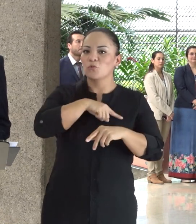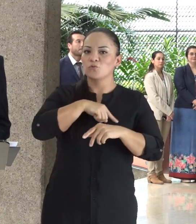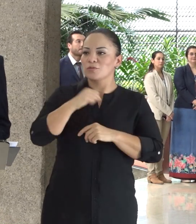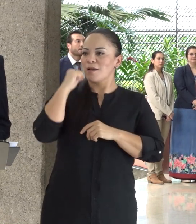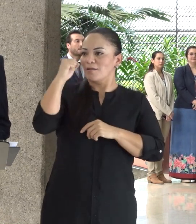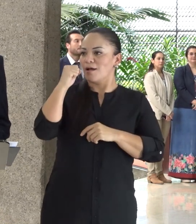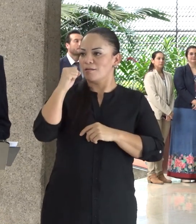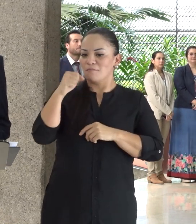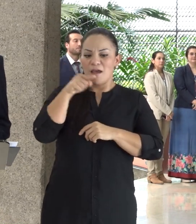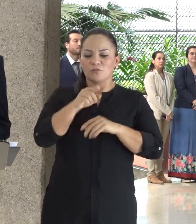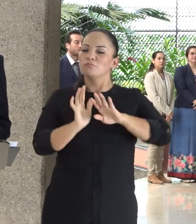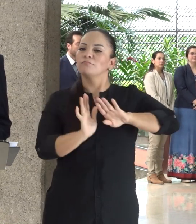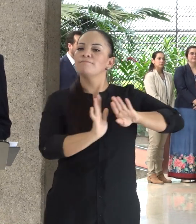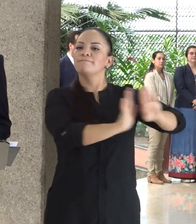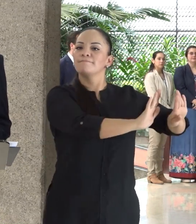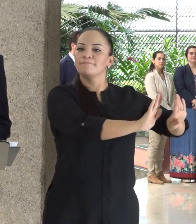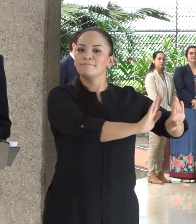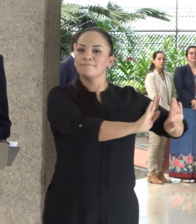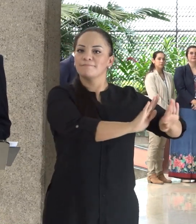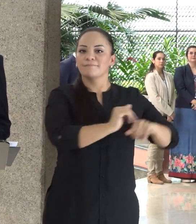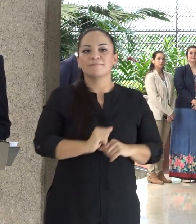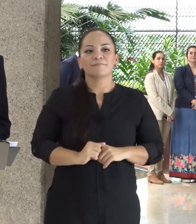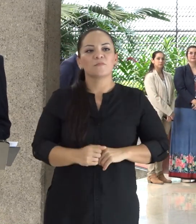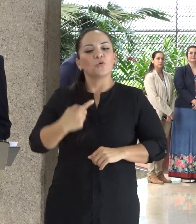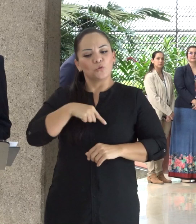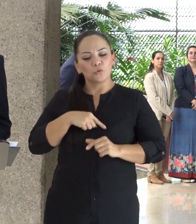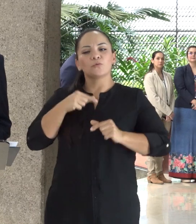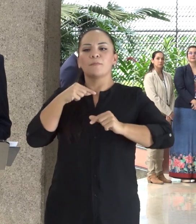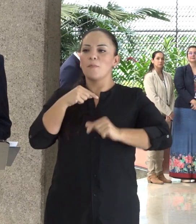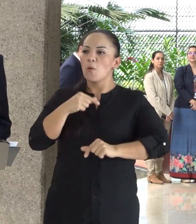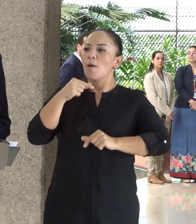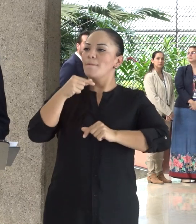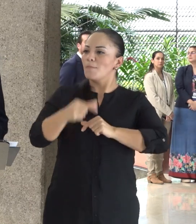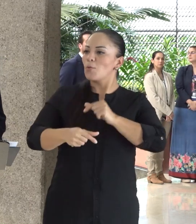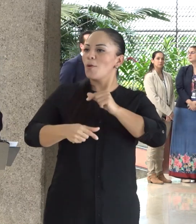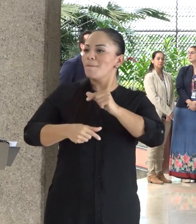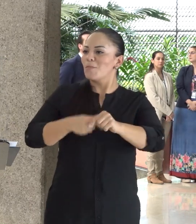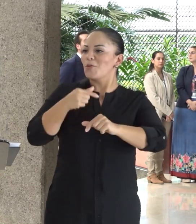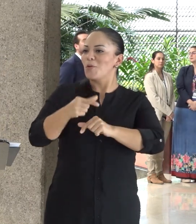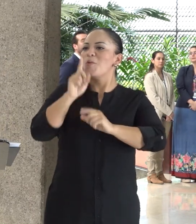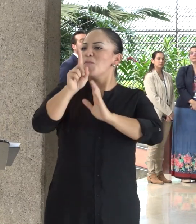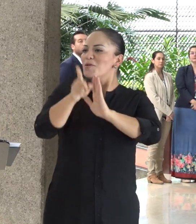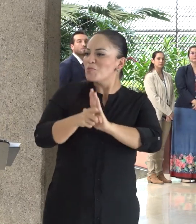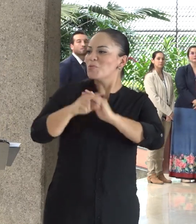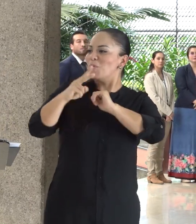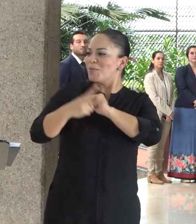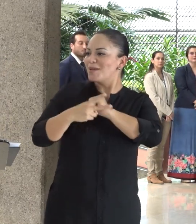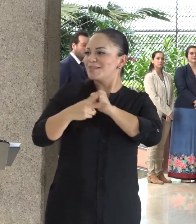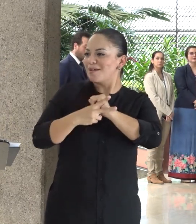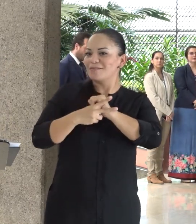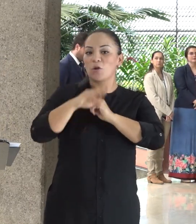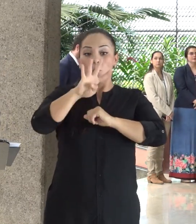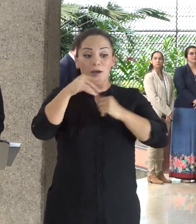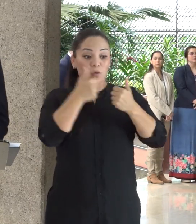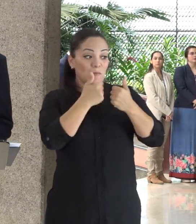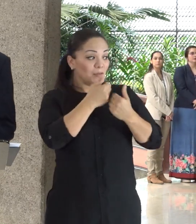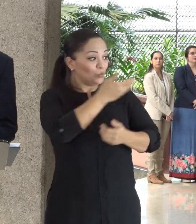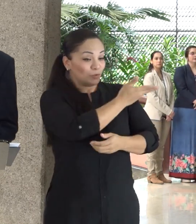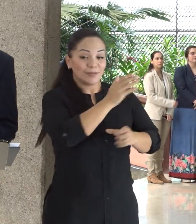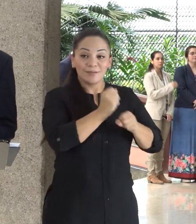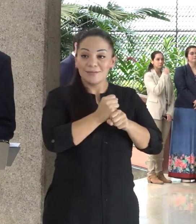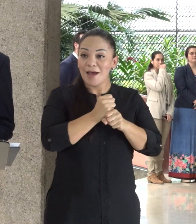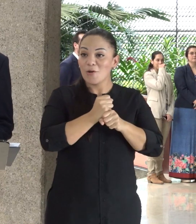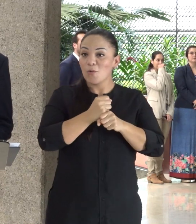Se acabó. Un minuto a la vez, ya sean cuatro partidos como hicieron ustedes seguiditos,